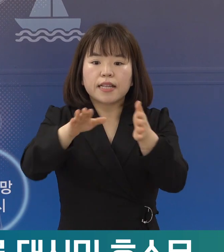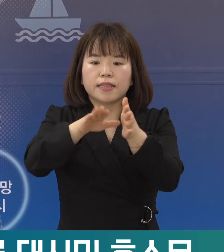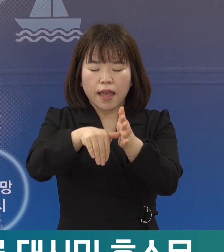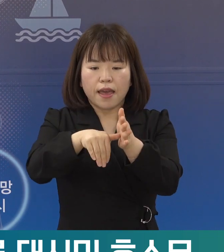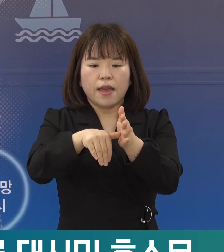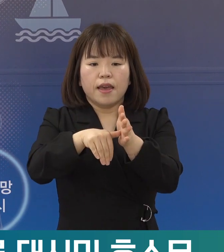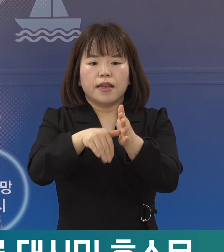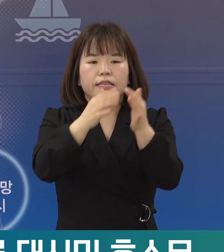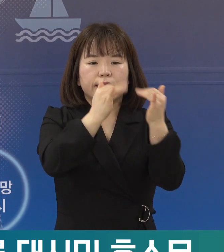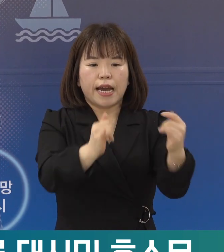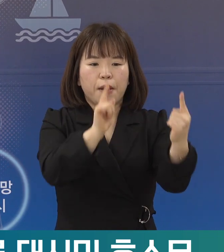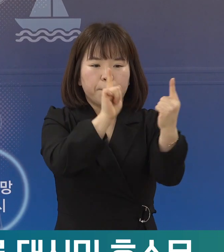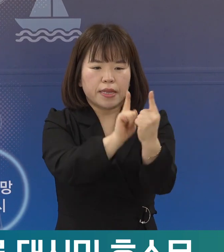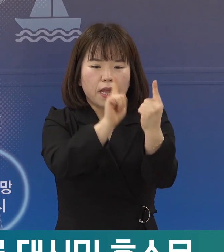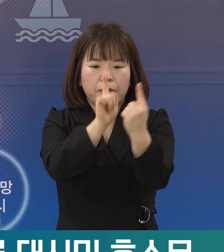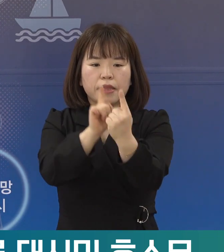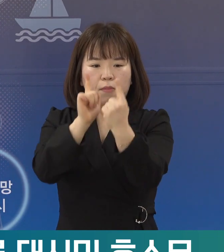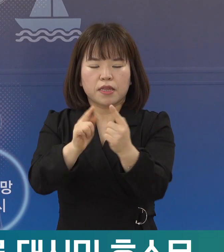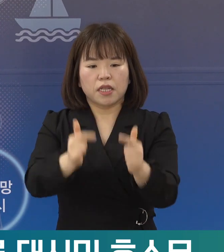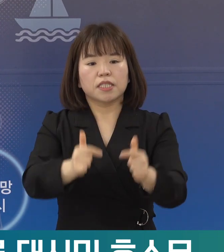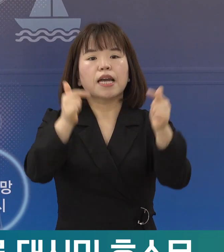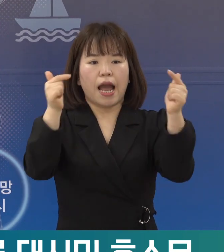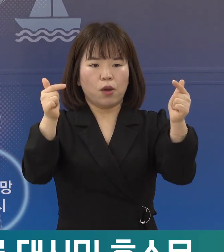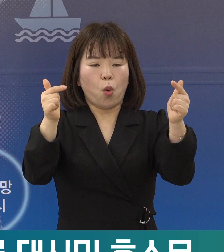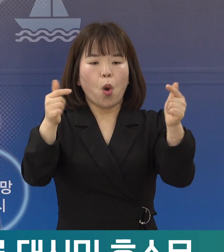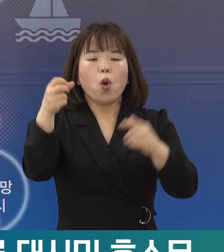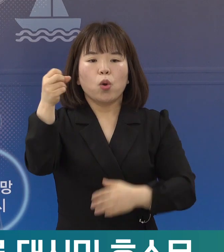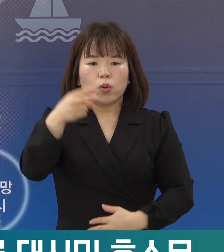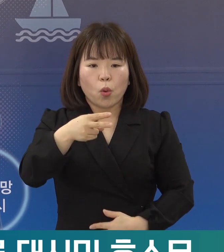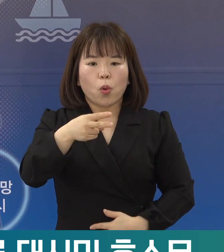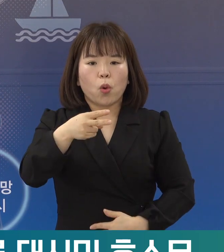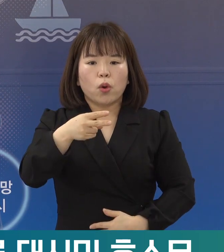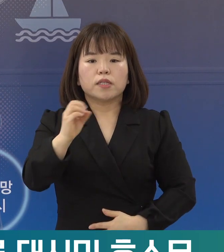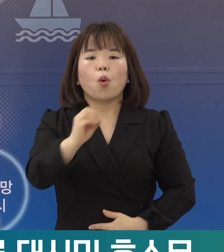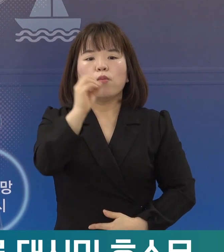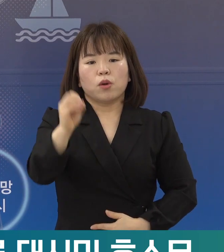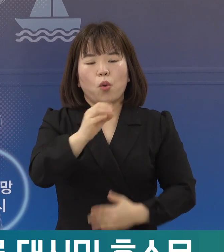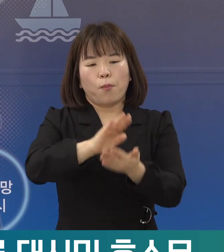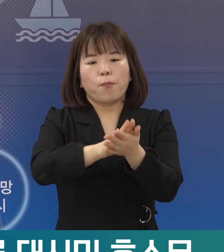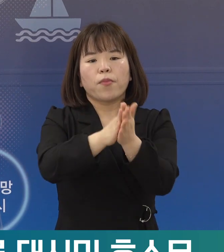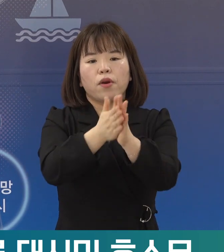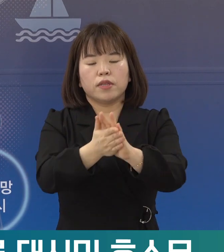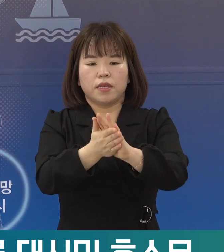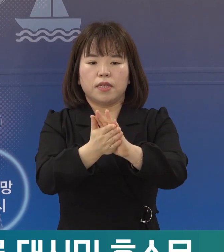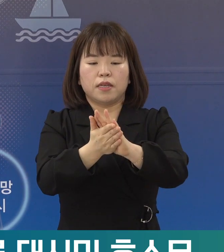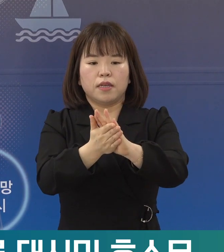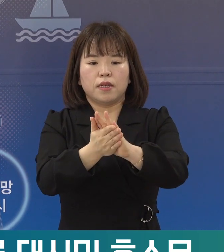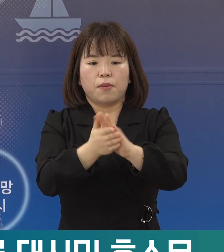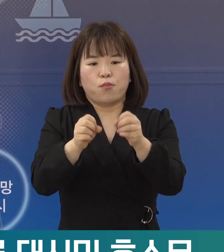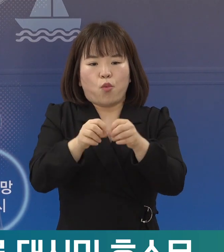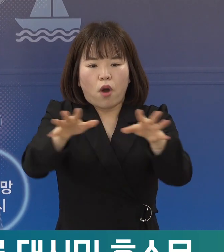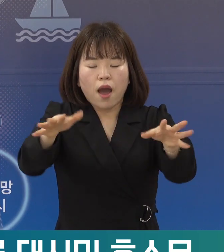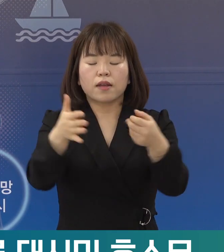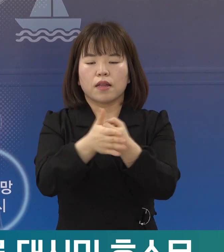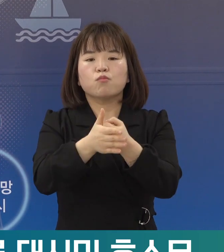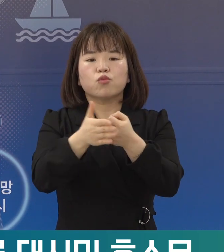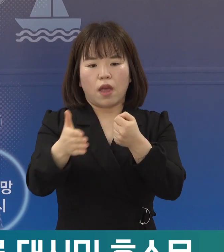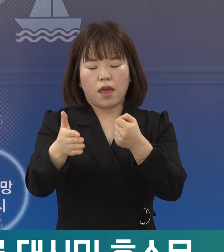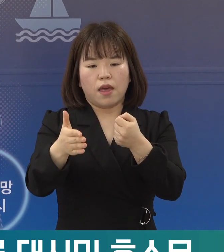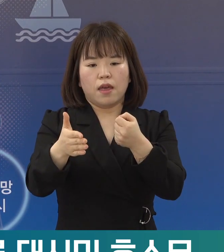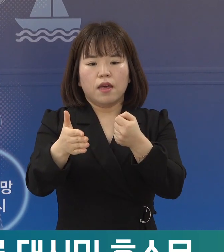사람 간 접촉이 증가하게 되고 여기에 오미크론 변이의 강력한 전파력으로 인해